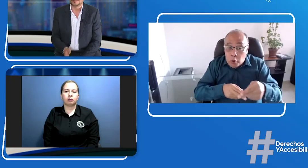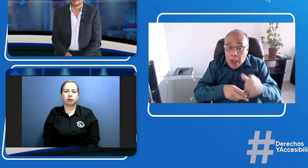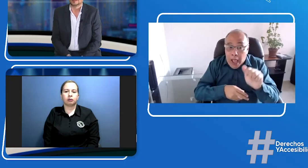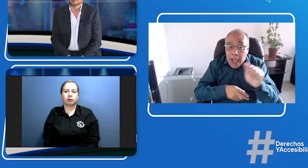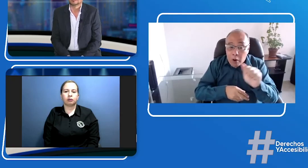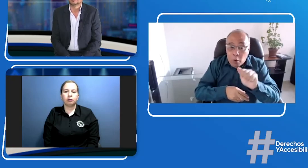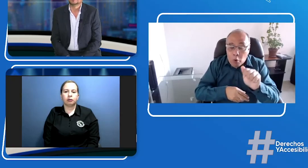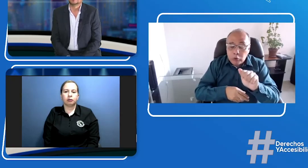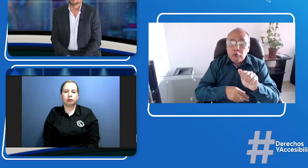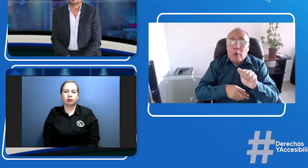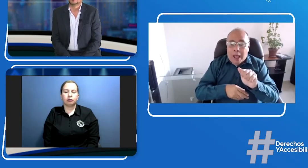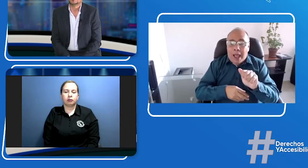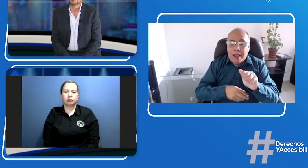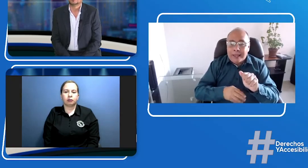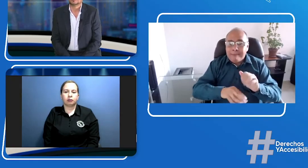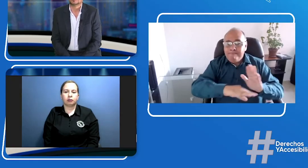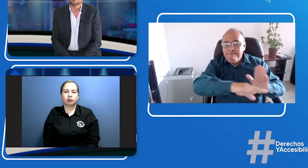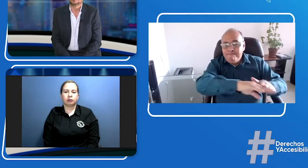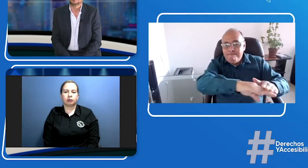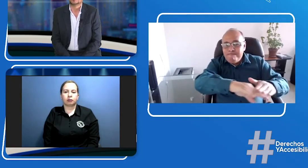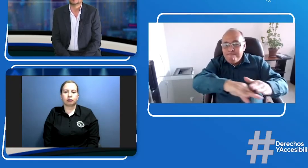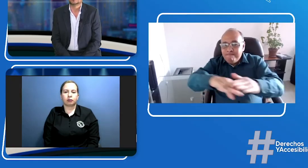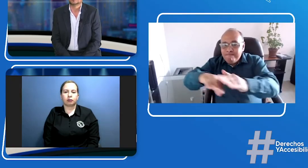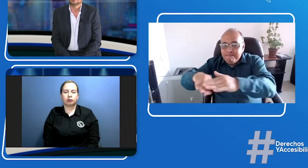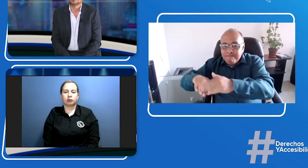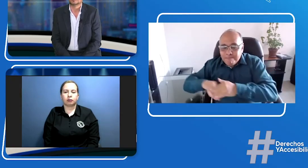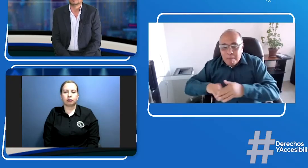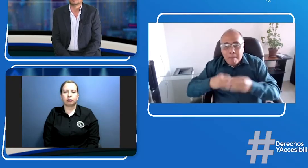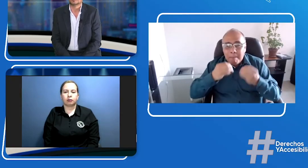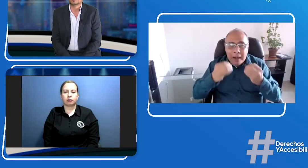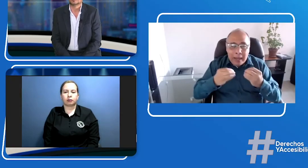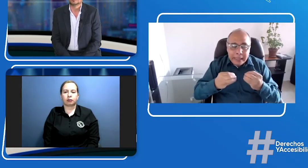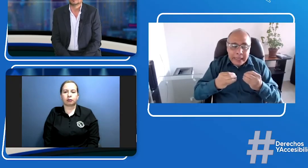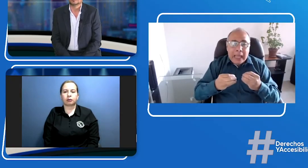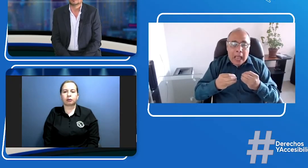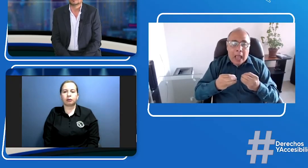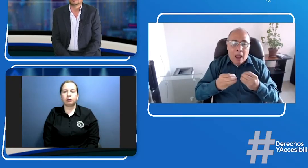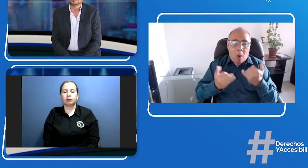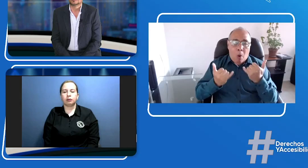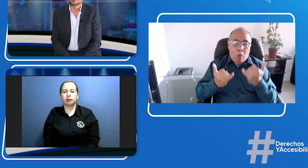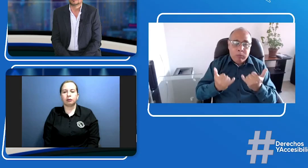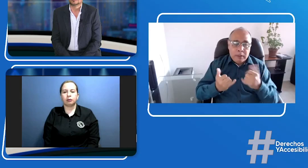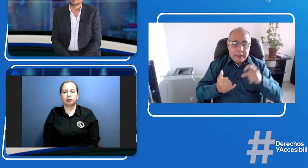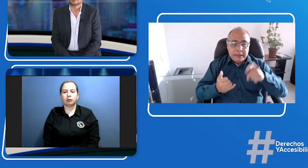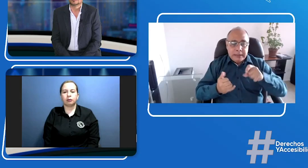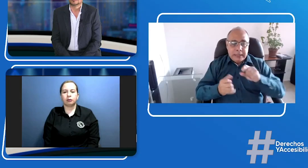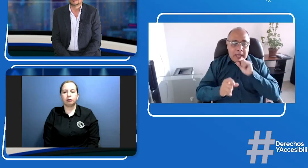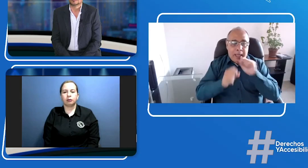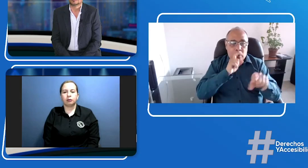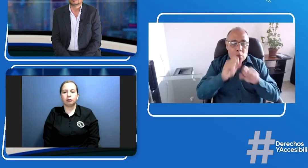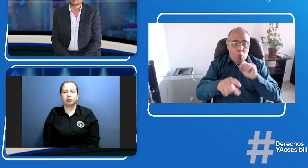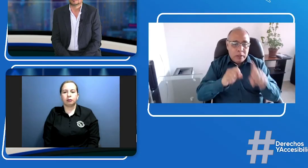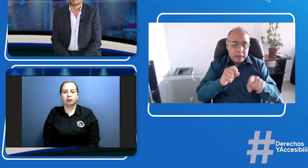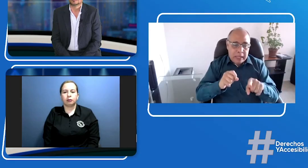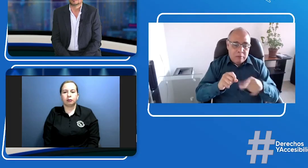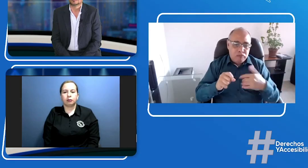comentarle también a la comunidad sorda que el próximo mes de agosto se hará una convocatoria